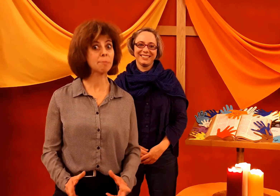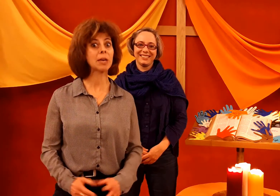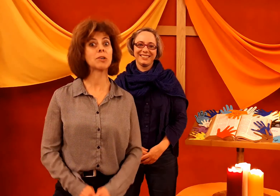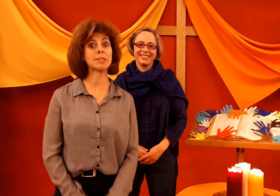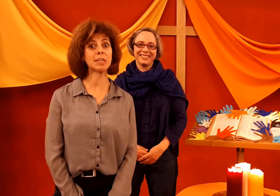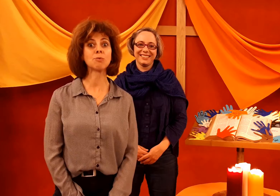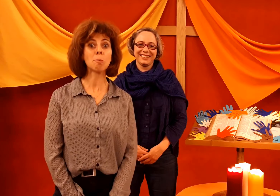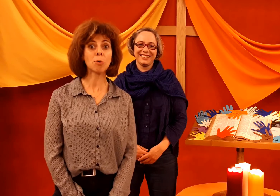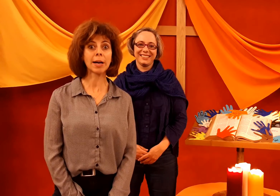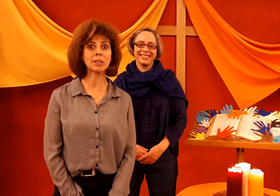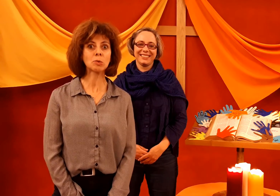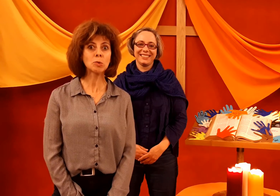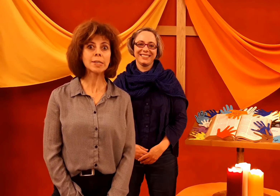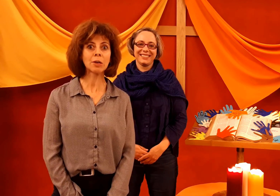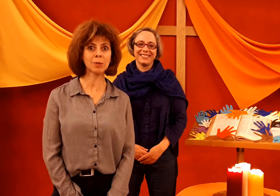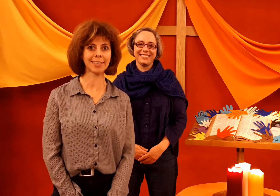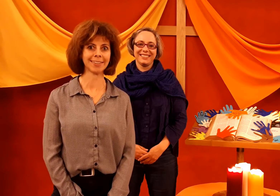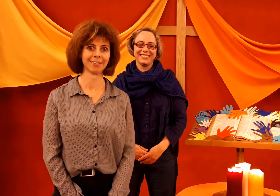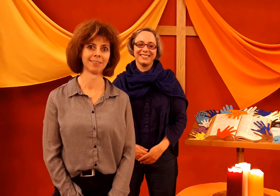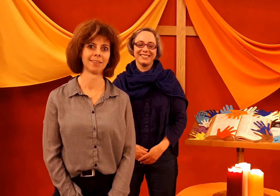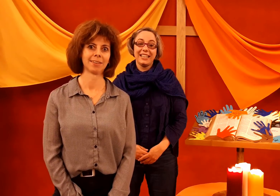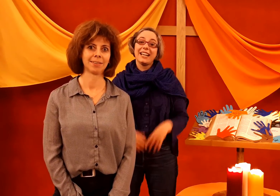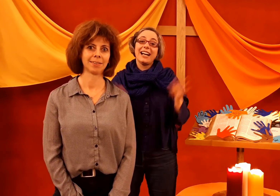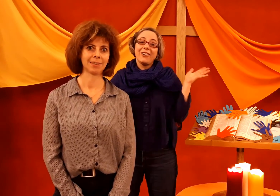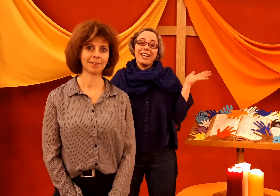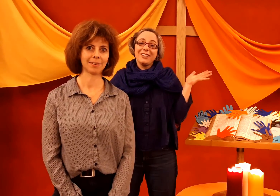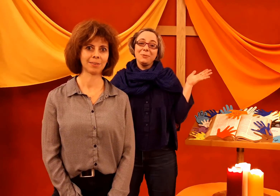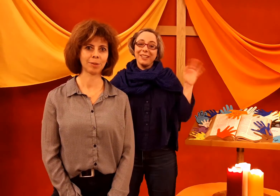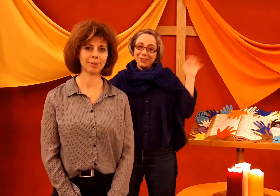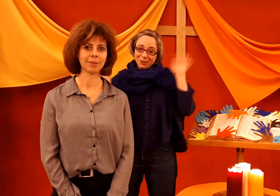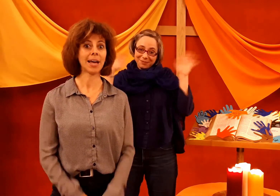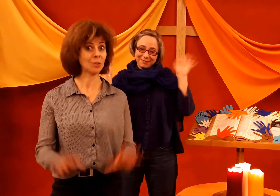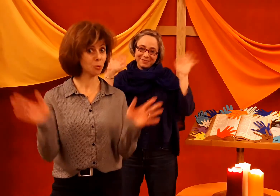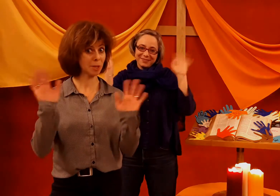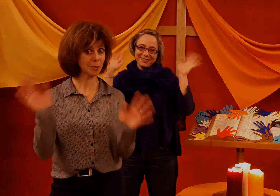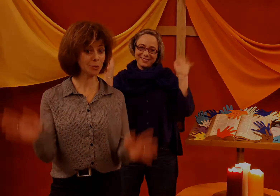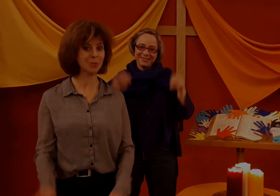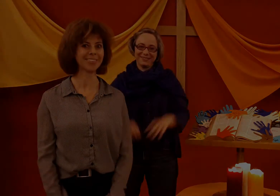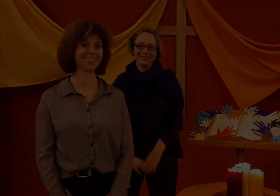espère que cette fois pourra être tous réunis. Alors, à tout bientôt ! A tout bientôt !